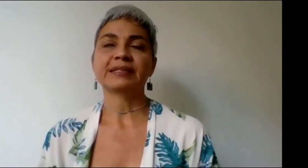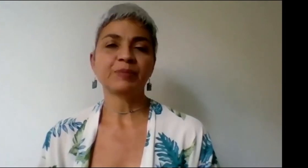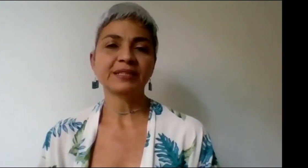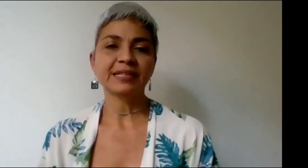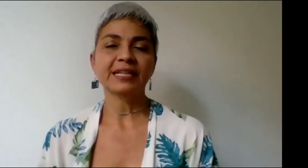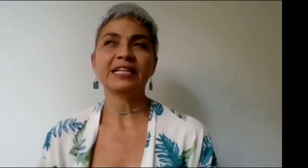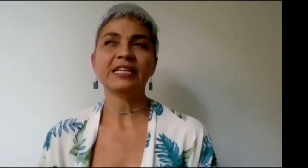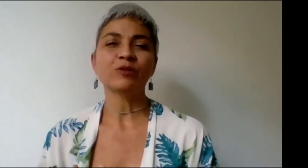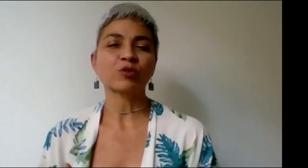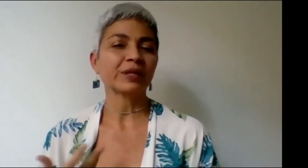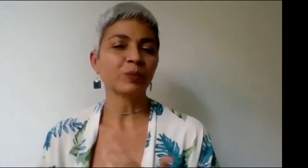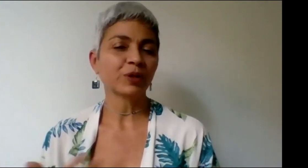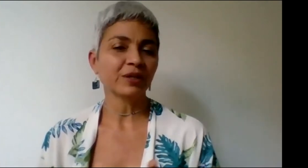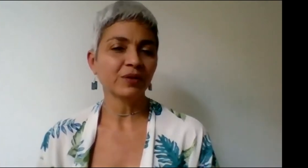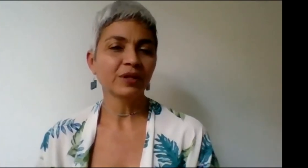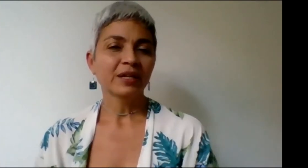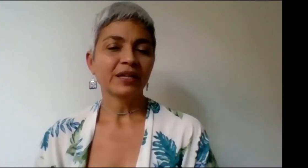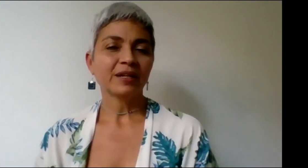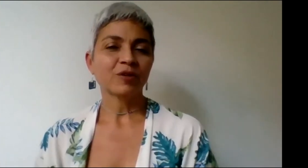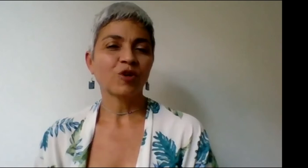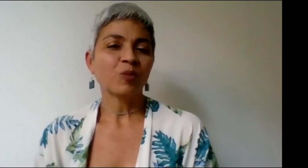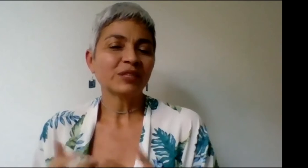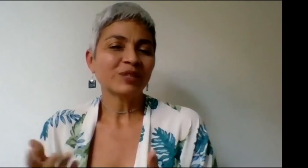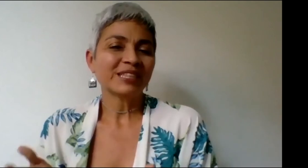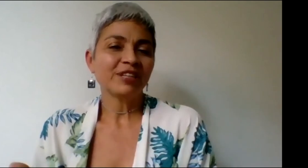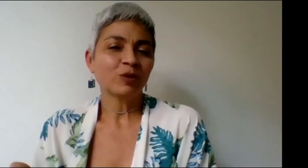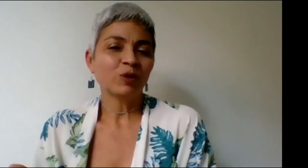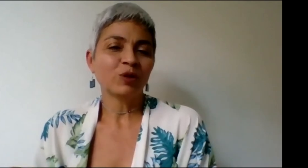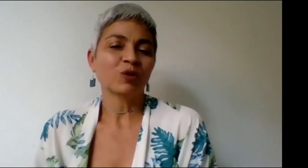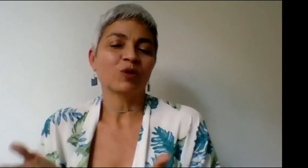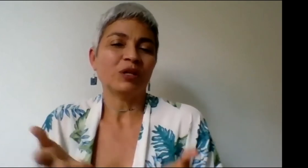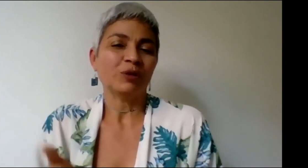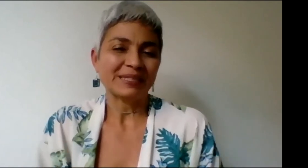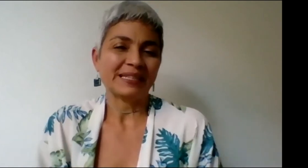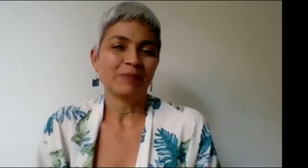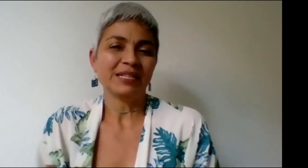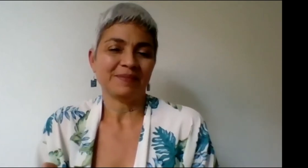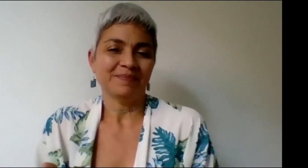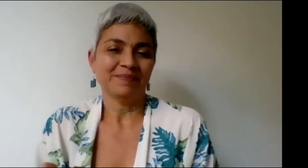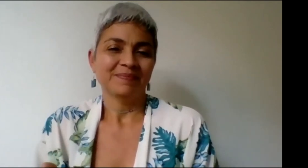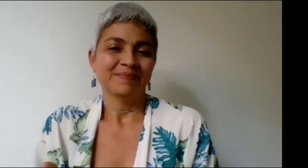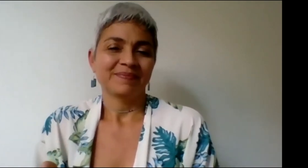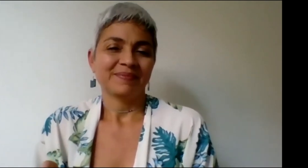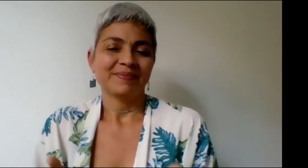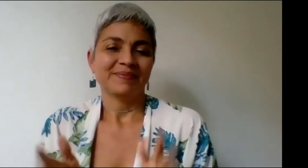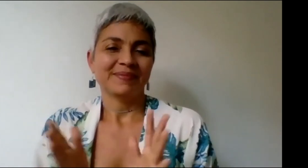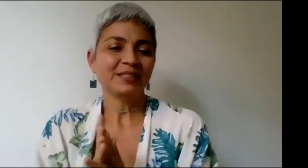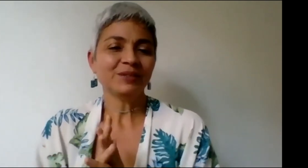se presenta, y nos cuenta un poquito cómo ha sido ese vínculo con la Universidad del Valle. ¿Listo?